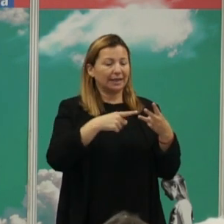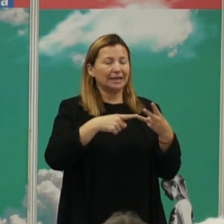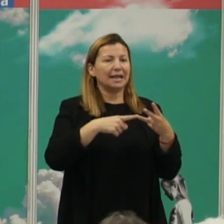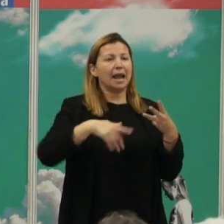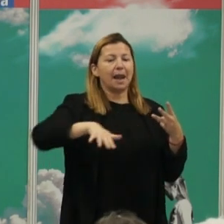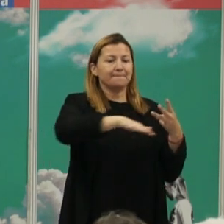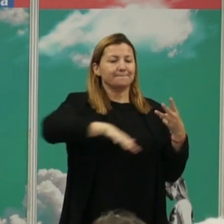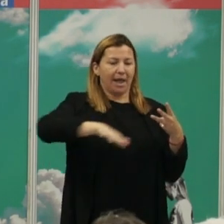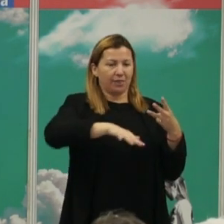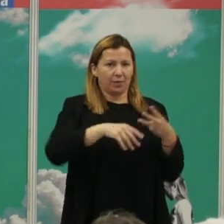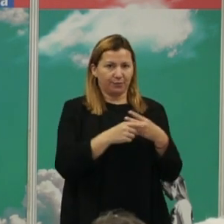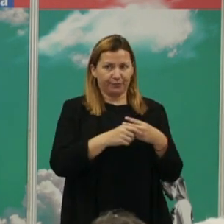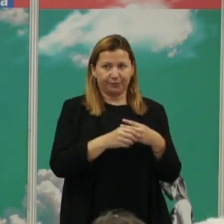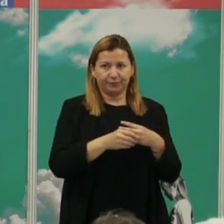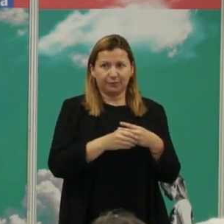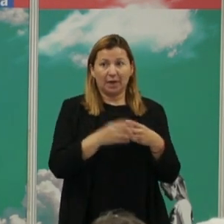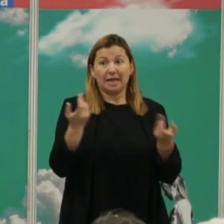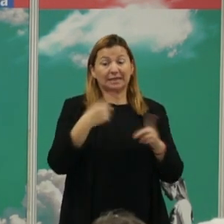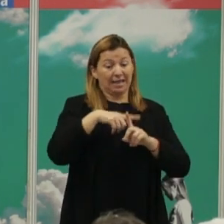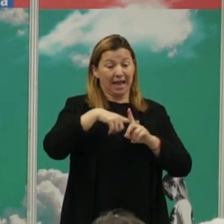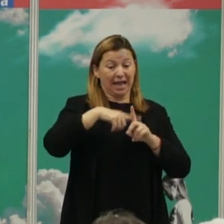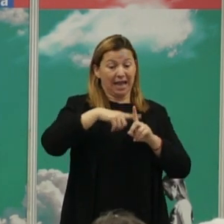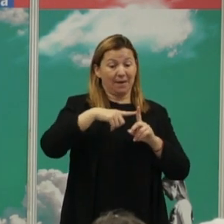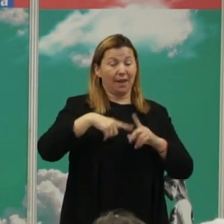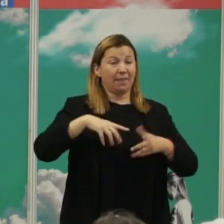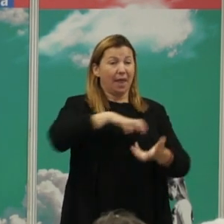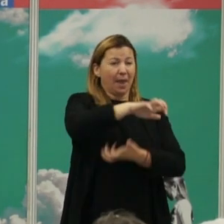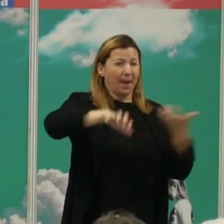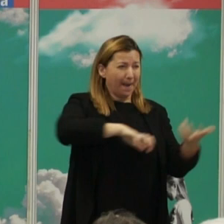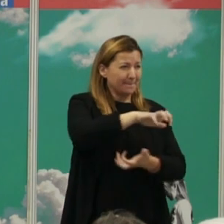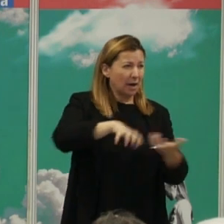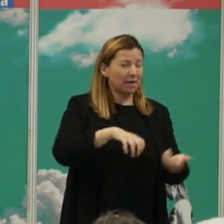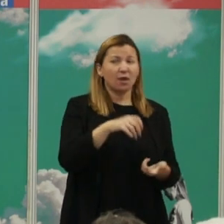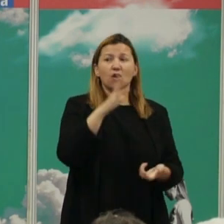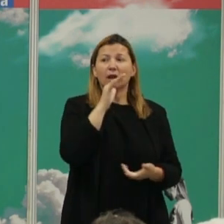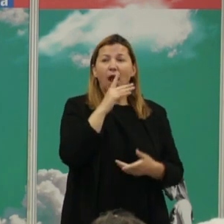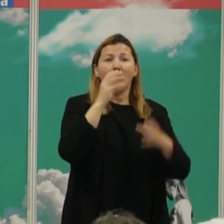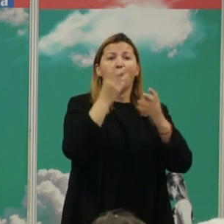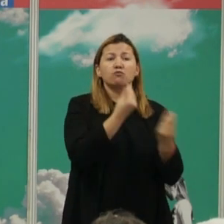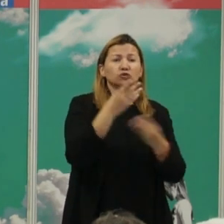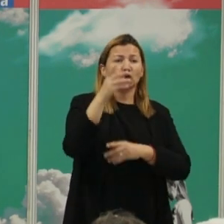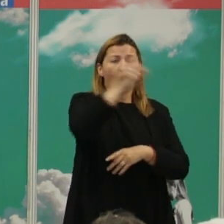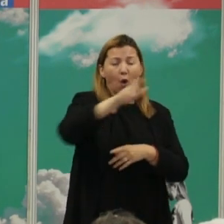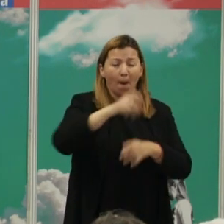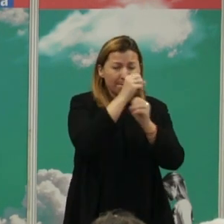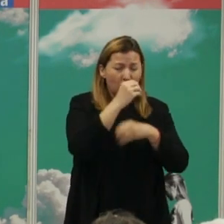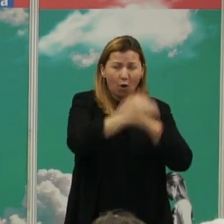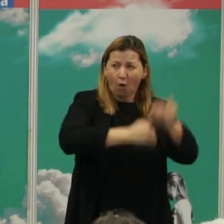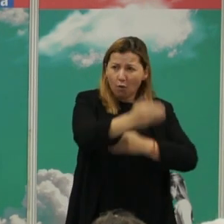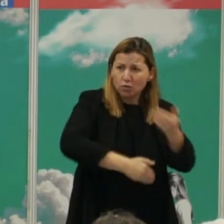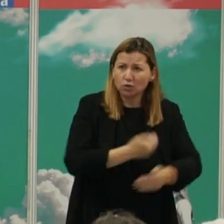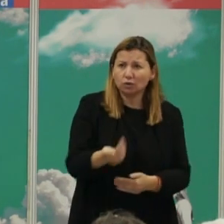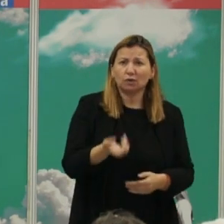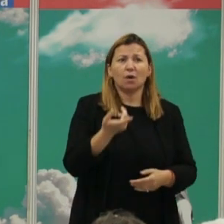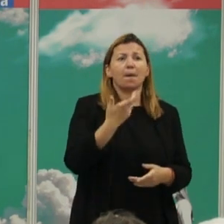importante porque eso quiere decir que el nivel de violencia es lo que sostiene ahora muchos biólogos evolutivos, pues varía con el contexto ecológico